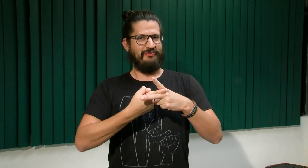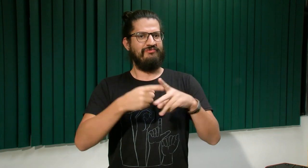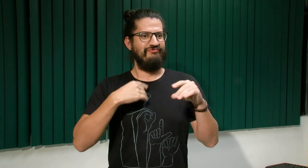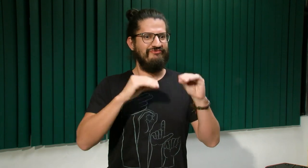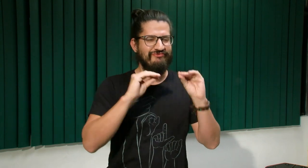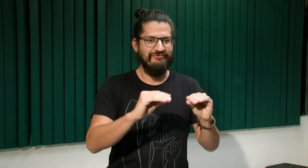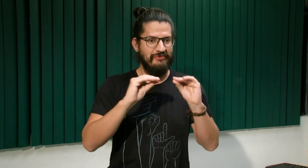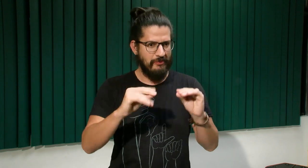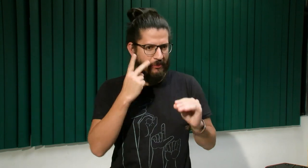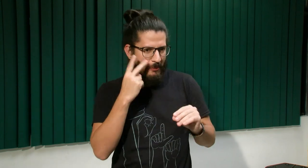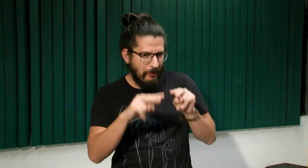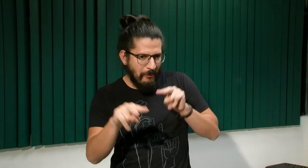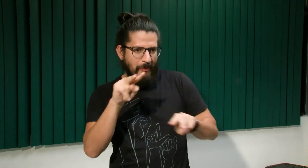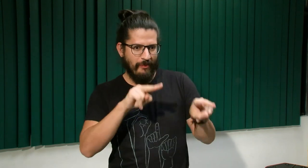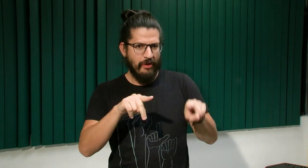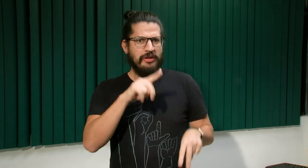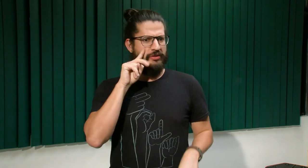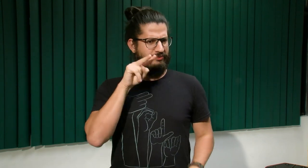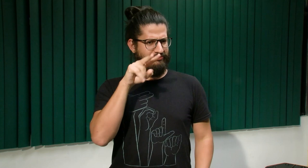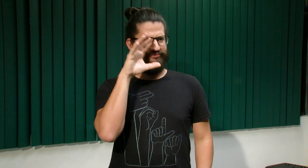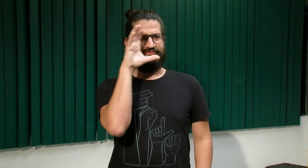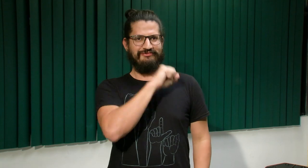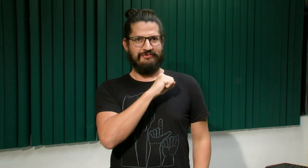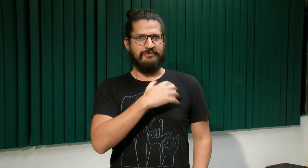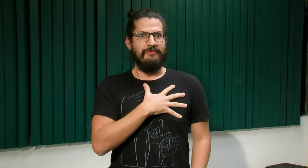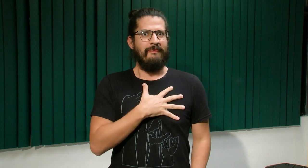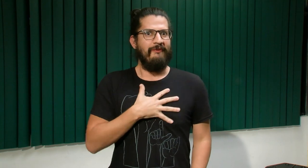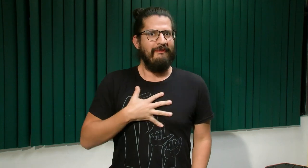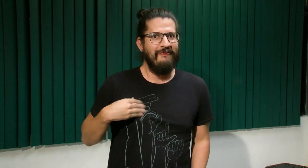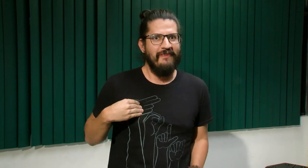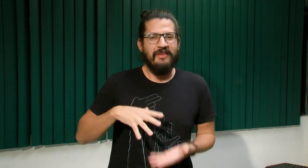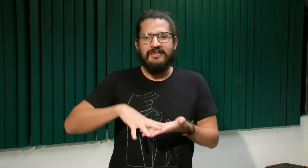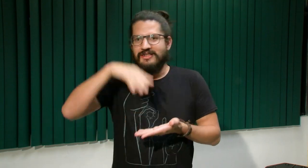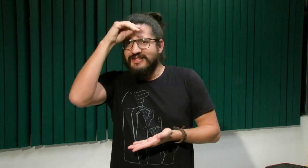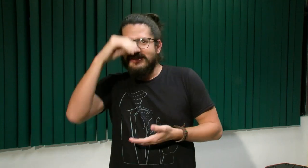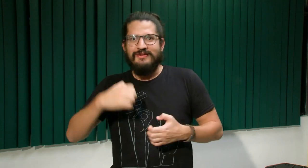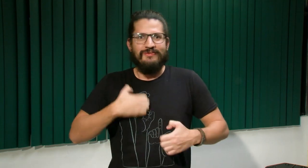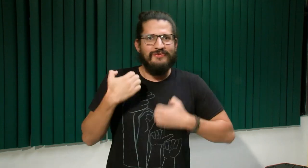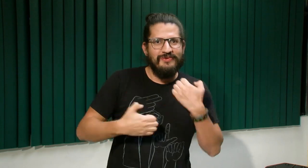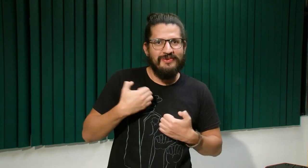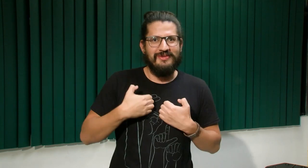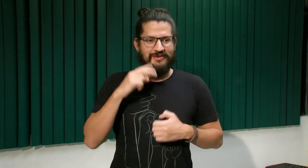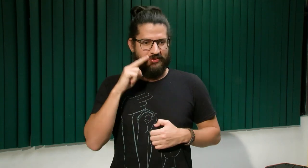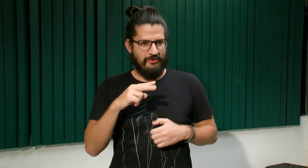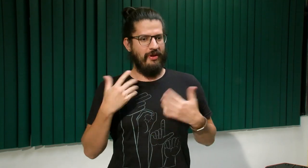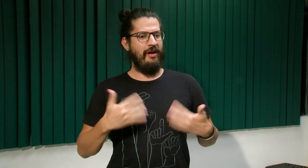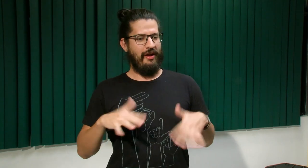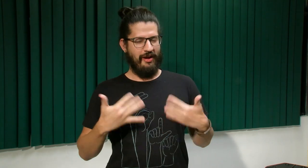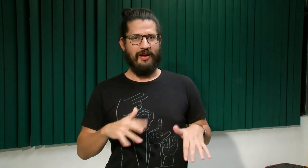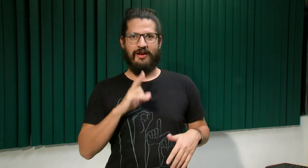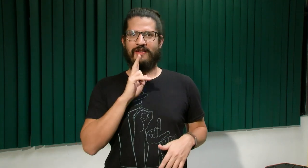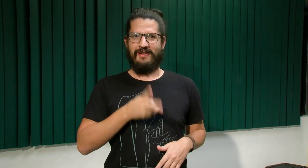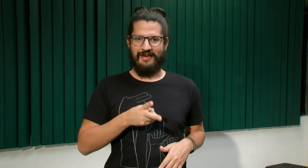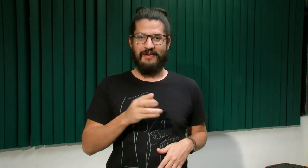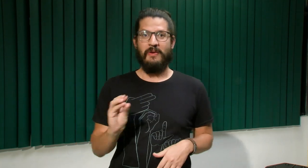ahí fue como empezó. Y bueno, vimos que funcionaba también, que les gustaba mucho, que se emocionaban mucho por aprender.